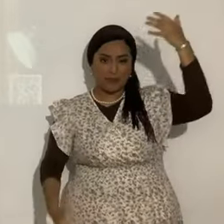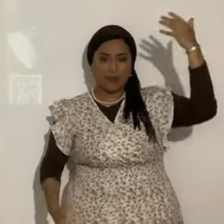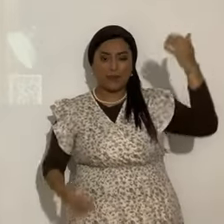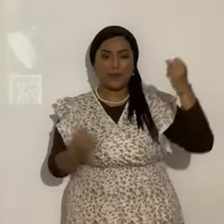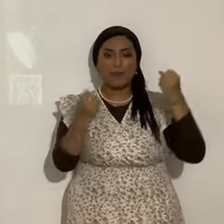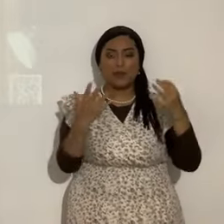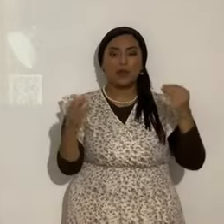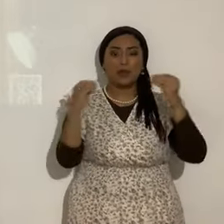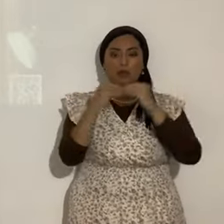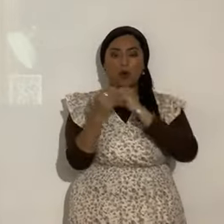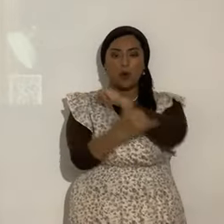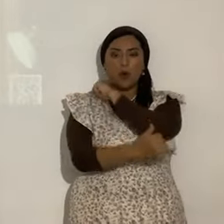más países. Porque.